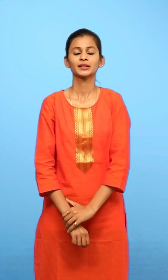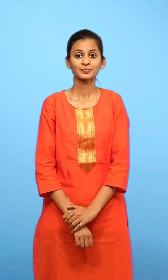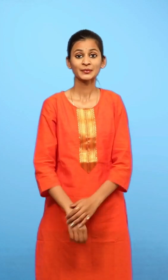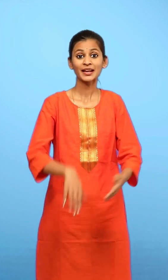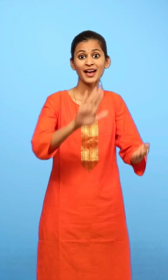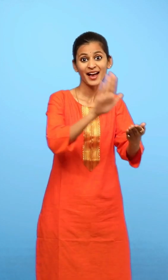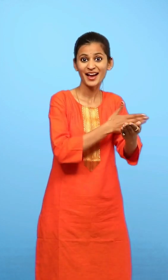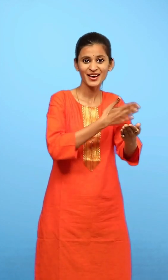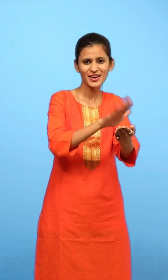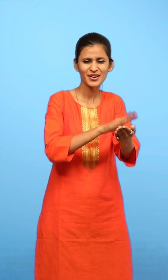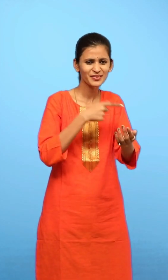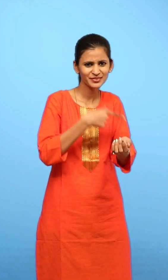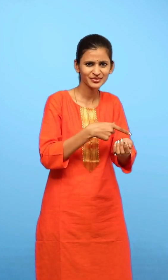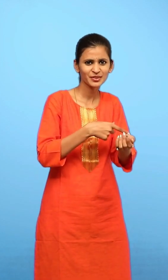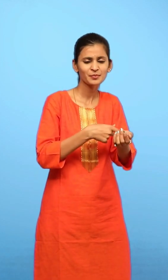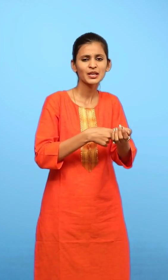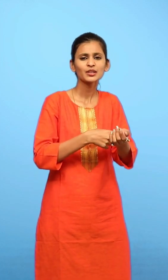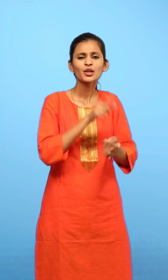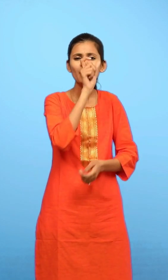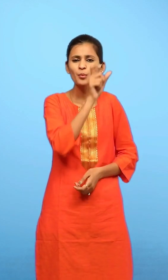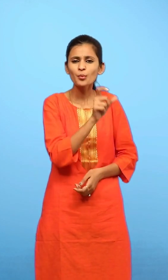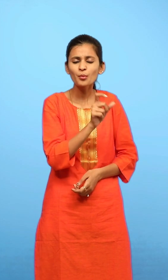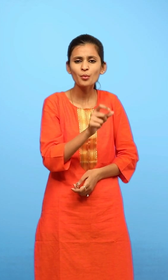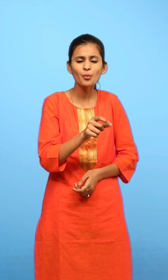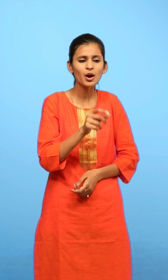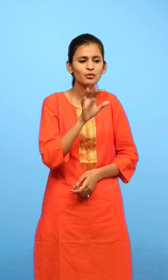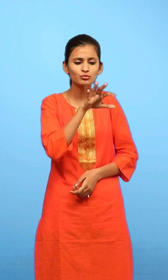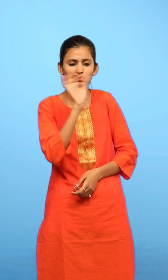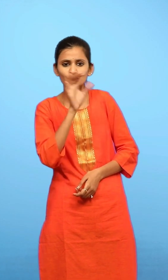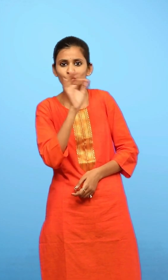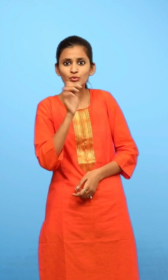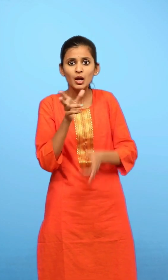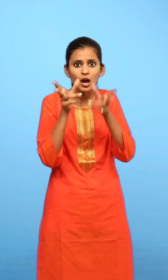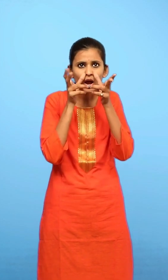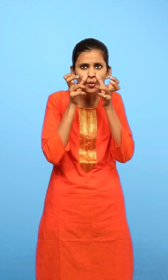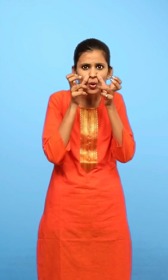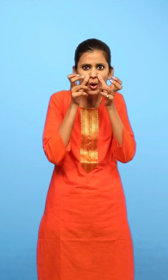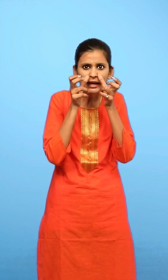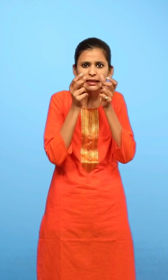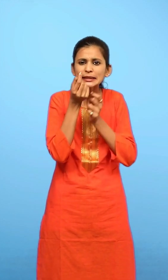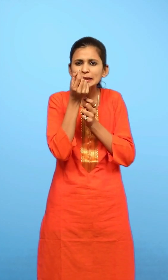कविता में से वे शब्द ढूंडो जो सुनने में कली जैसे लगते हैं